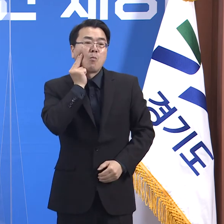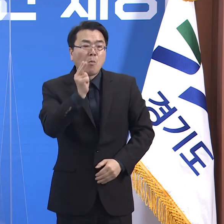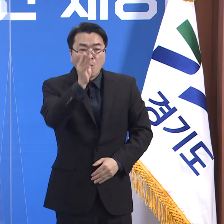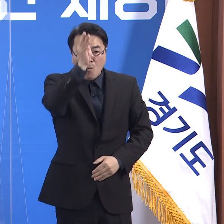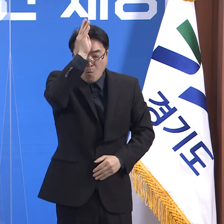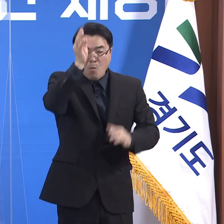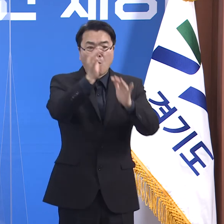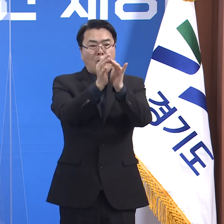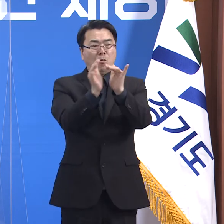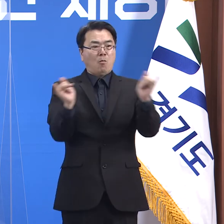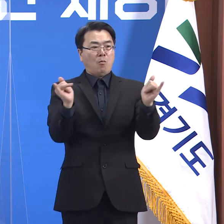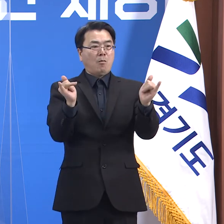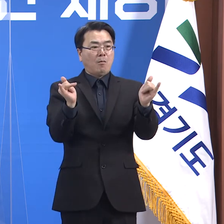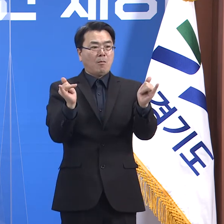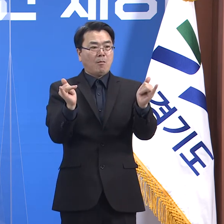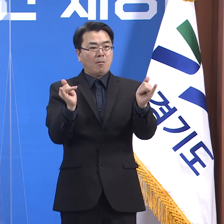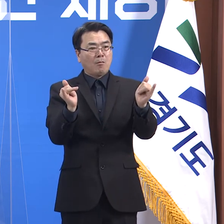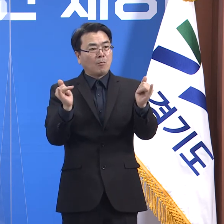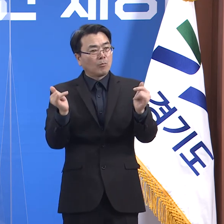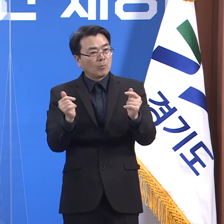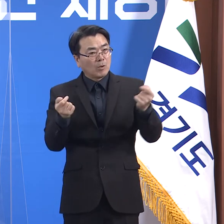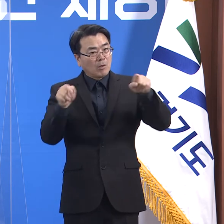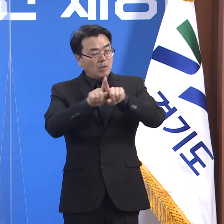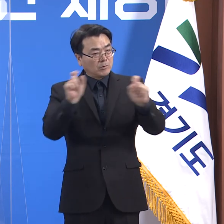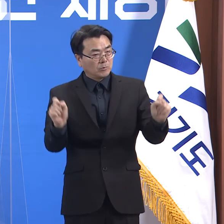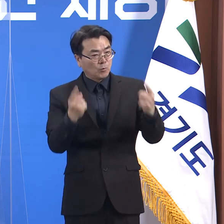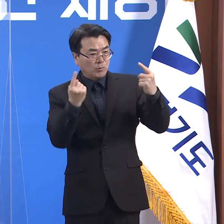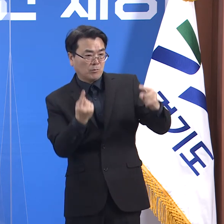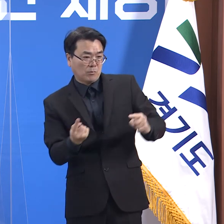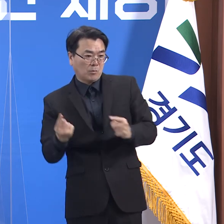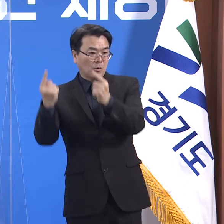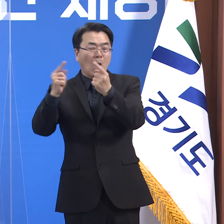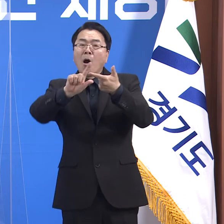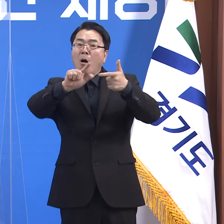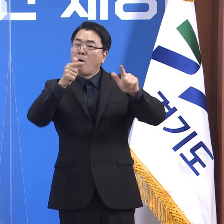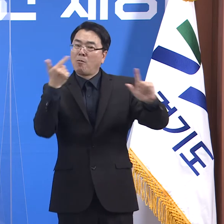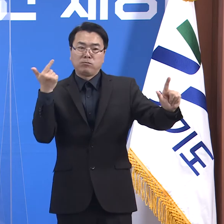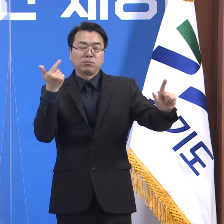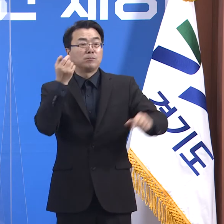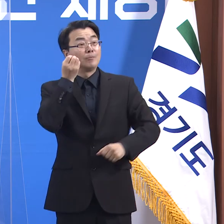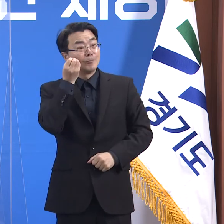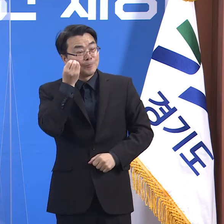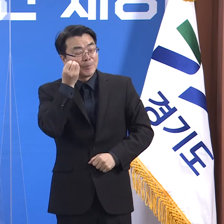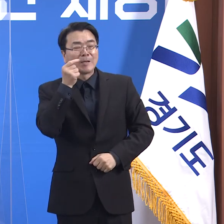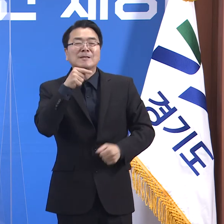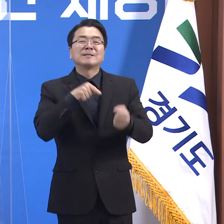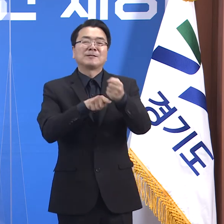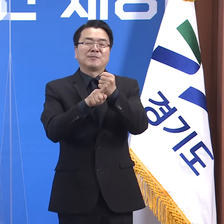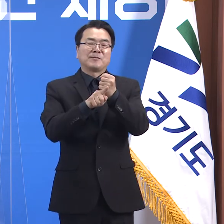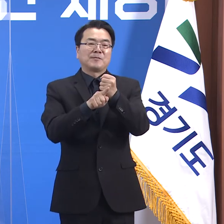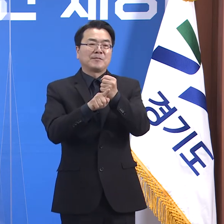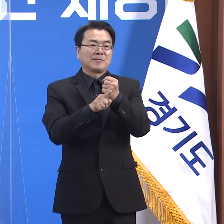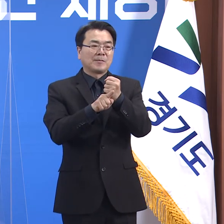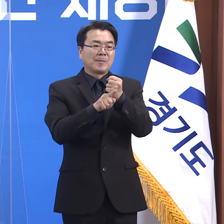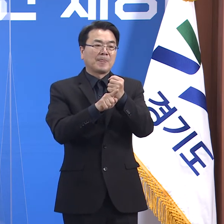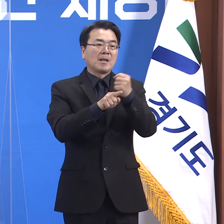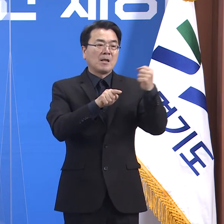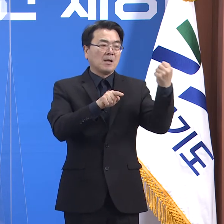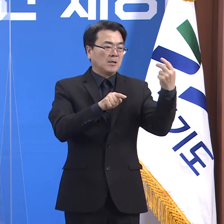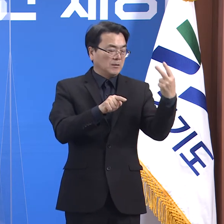말씀드렸던 것처럼 증가하지 않았습니다. 2월 1일 0시 2.14%까지